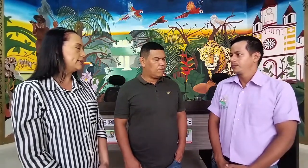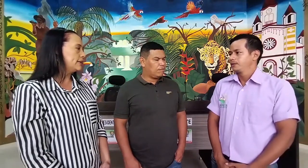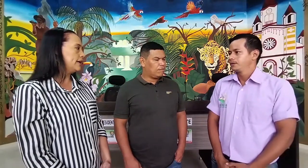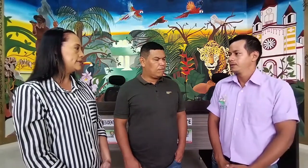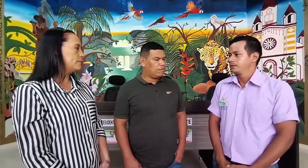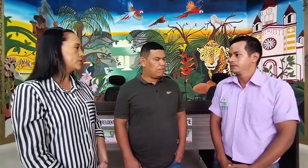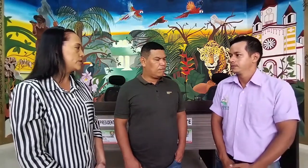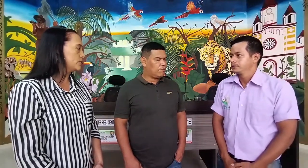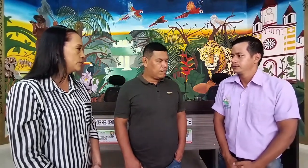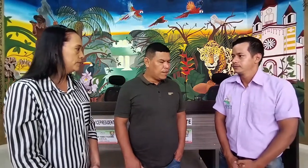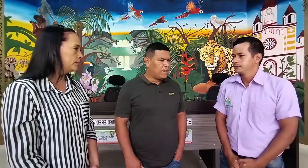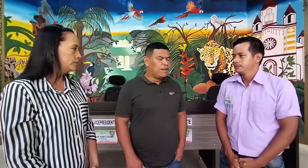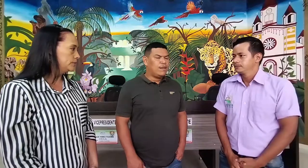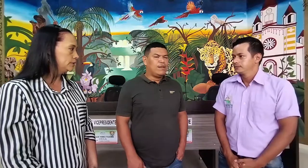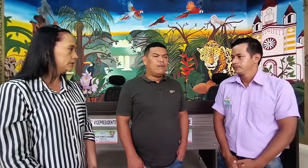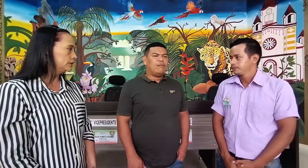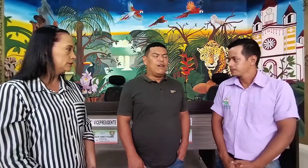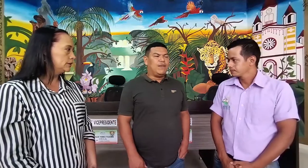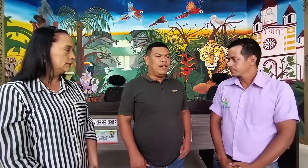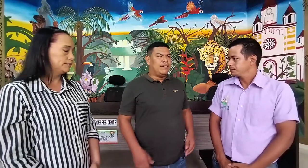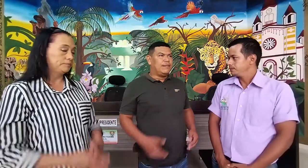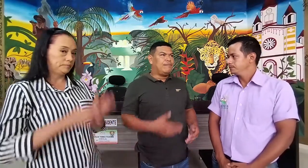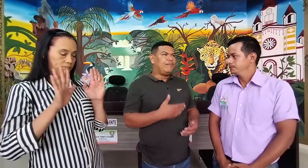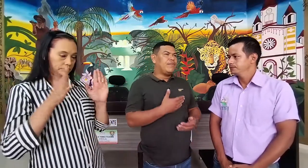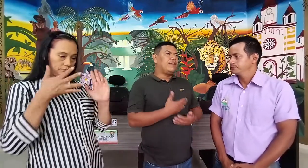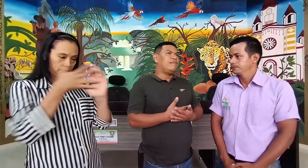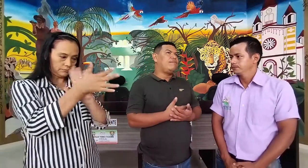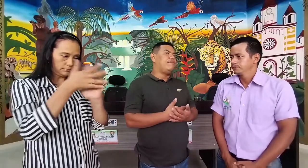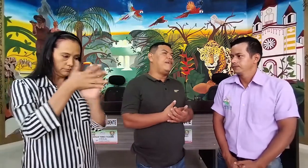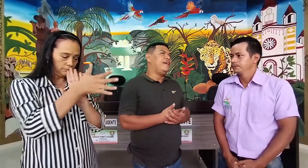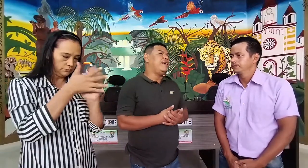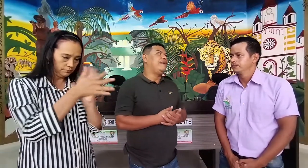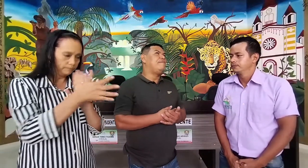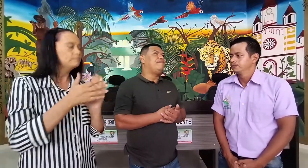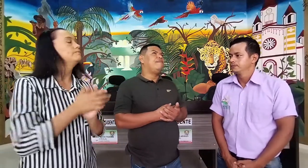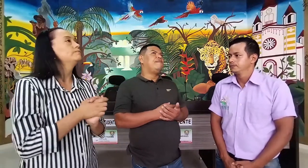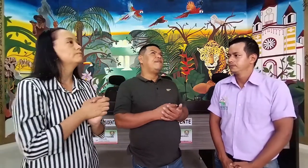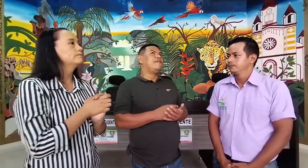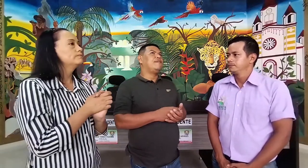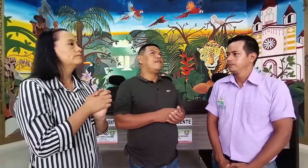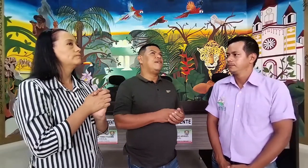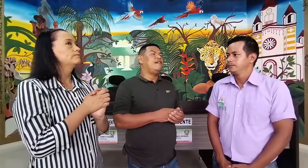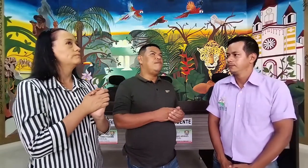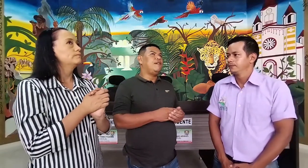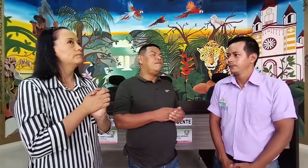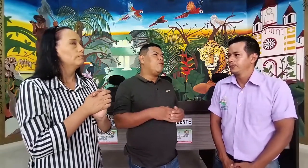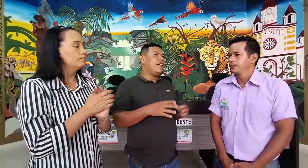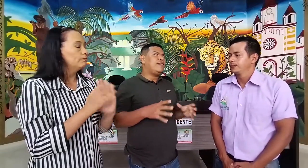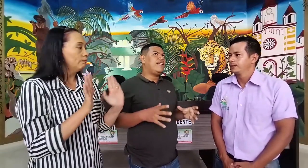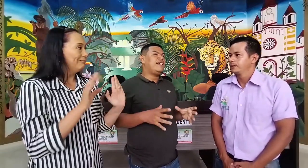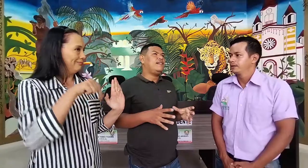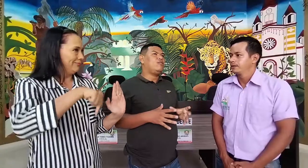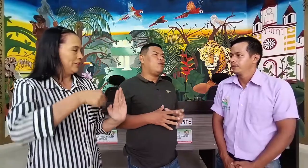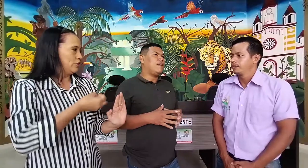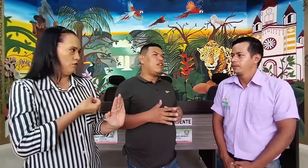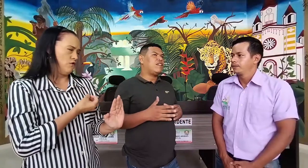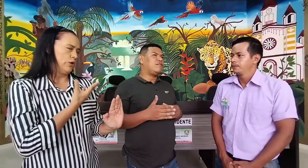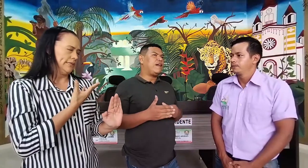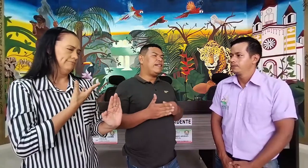ese proceso? Bueno, miren, en Florencia todavía nos hace falta